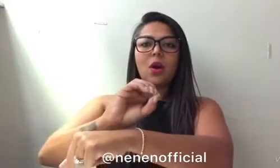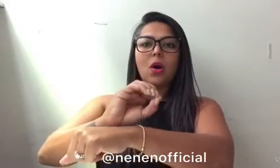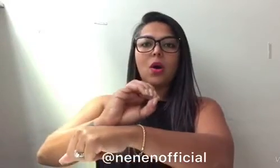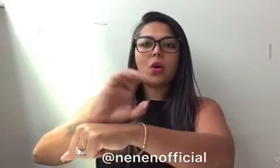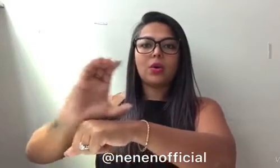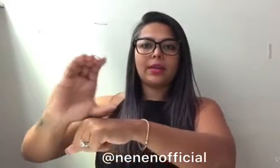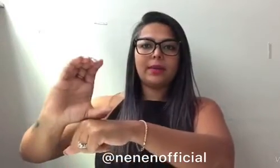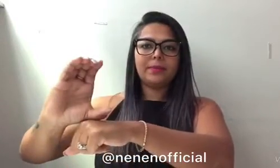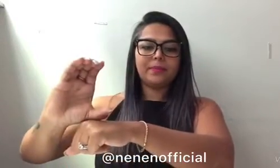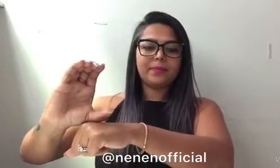Ocre.